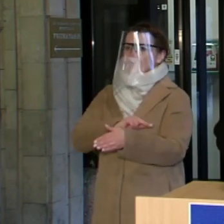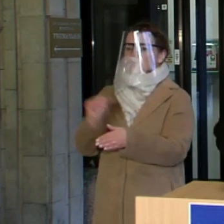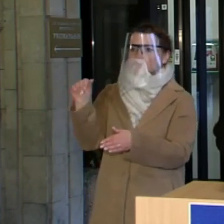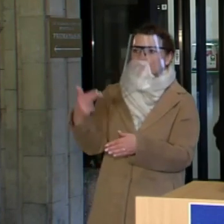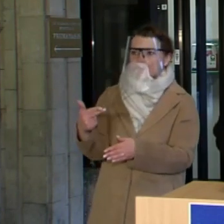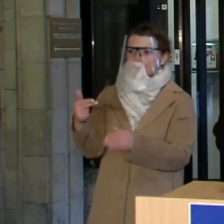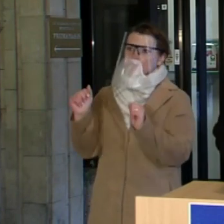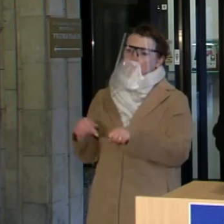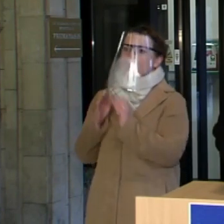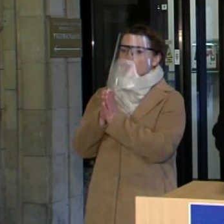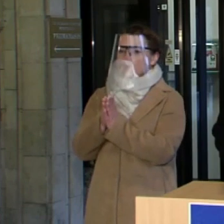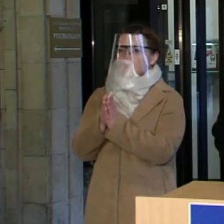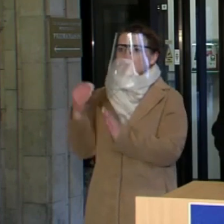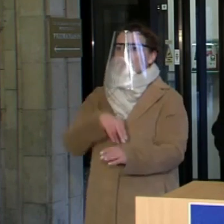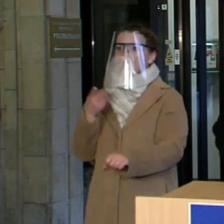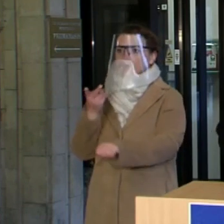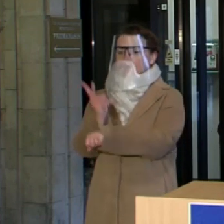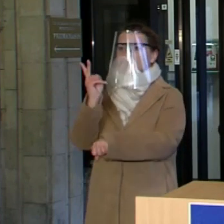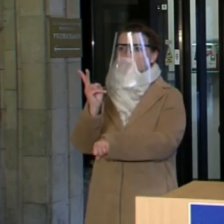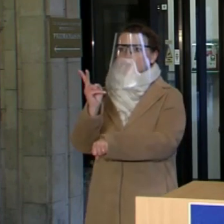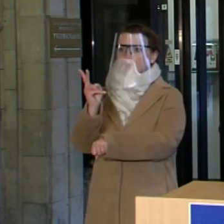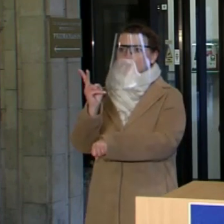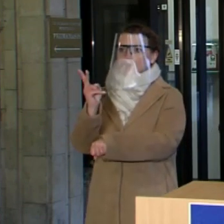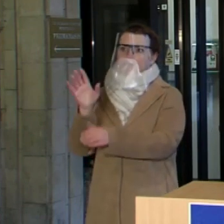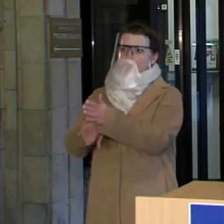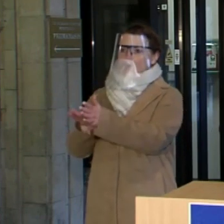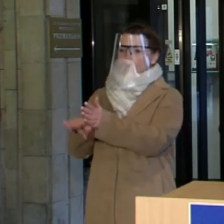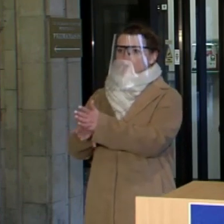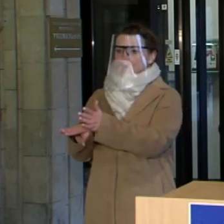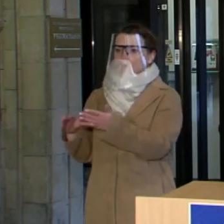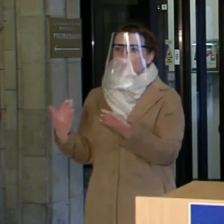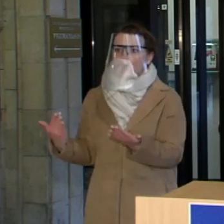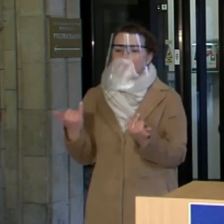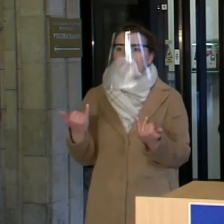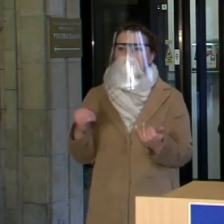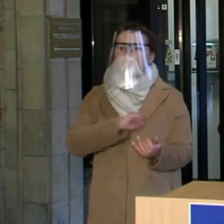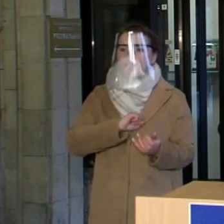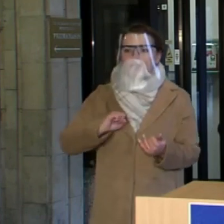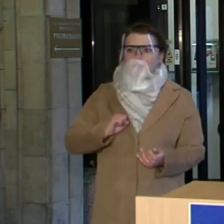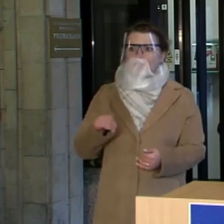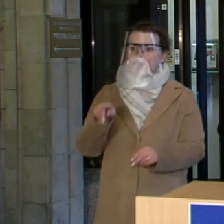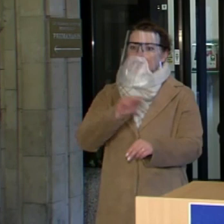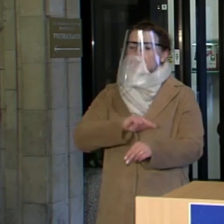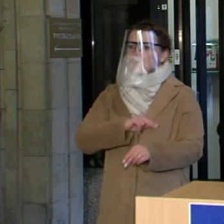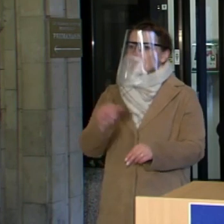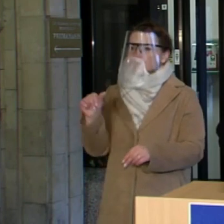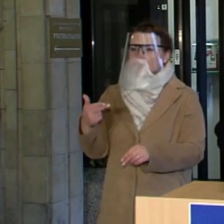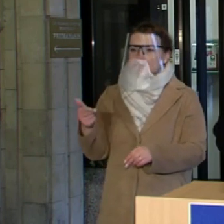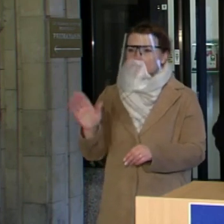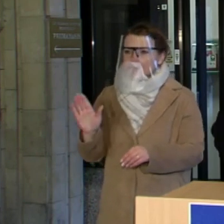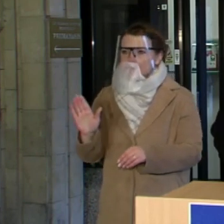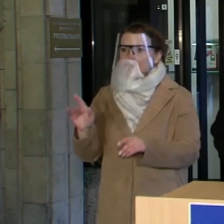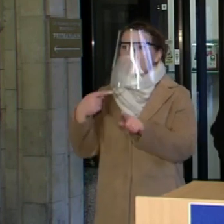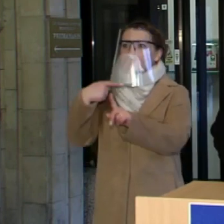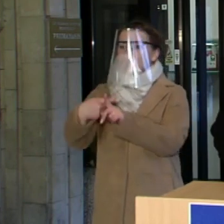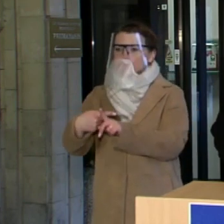pavyzdžiui, dvigubo atlygio, dvigubo dydžio atlygio. Šiuo atveju kalbame apie medikus, kurie dirba tikrai,